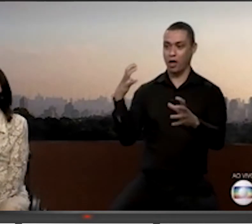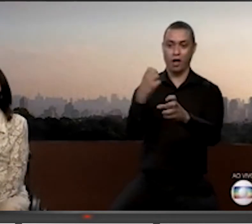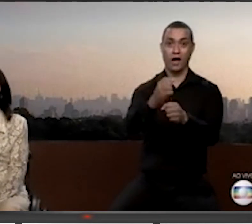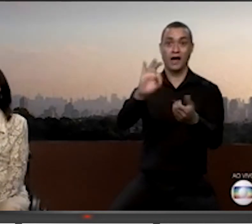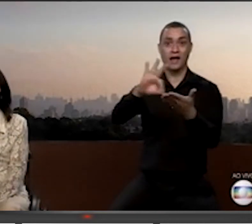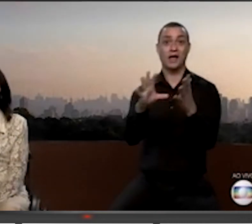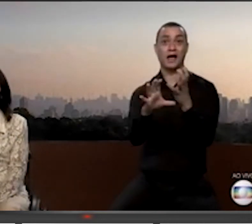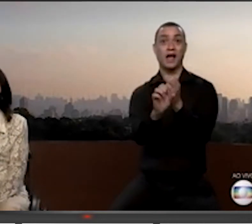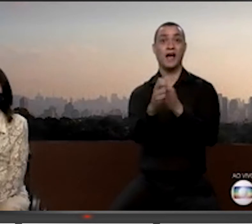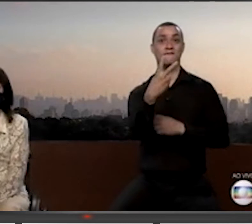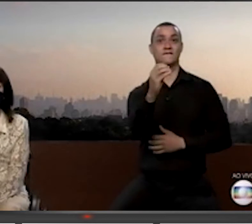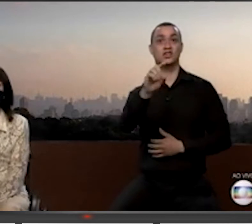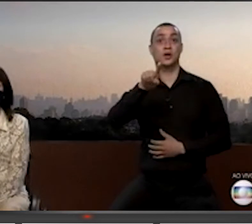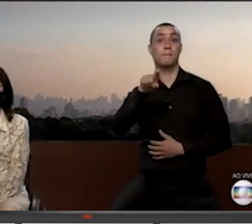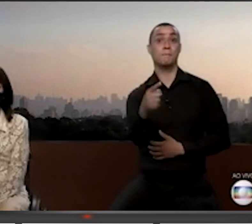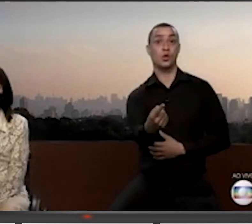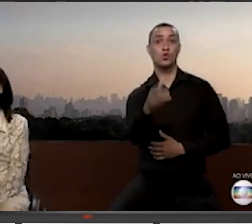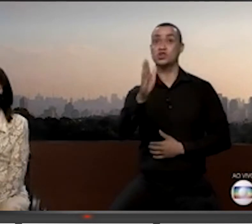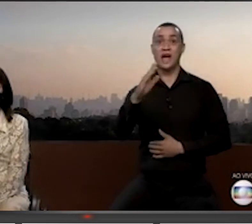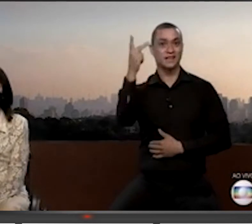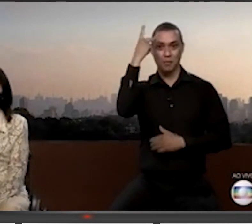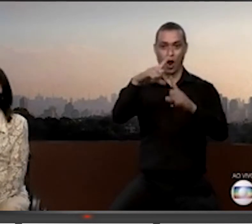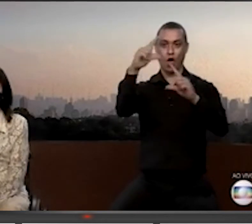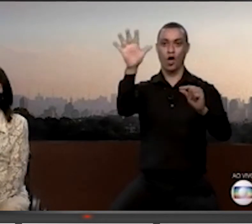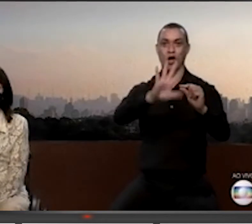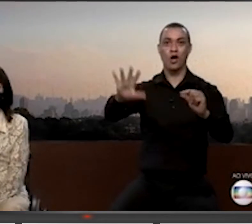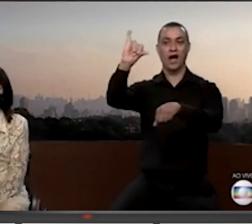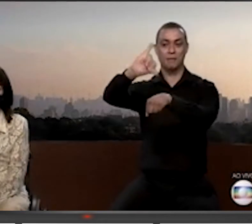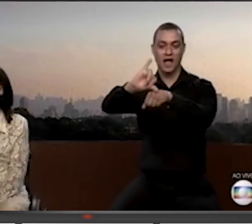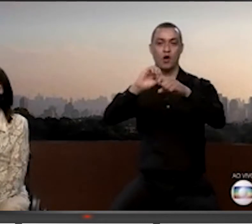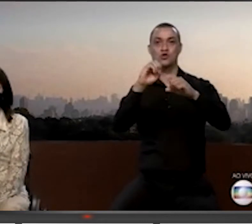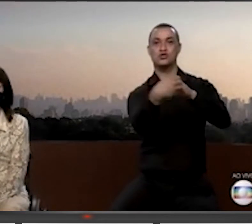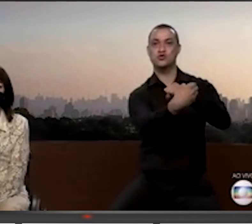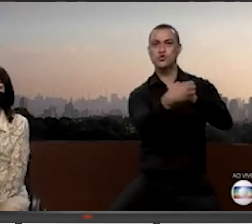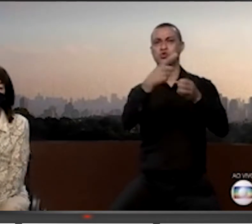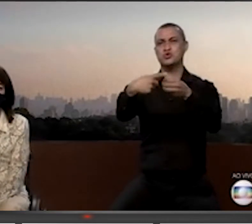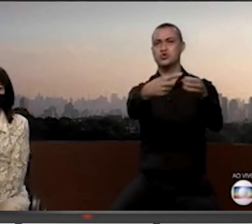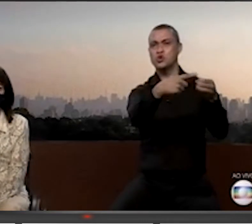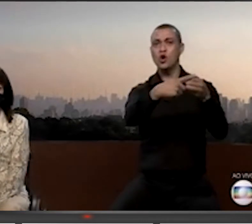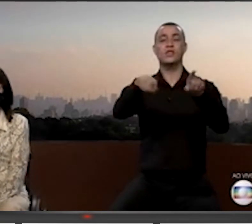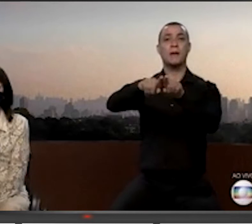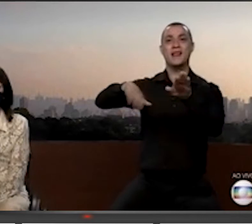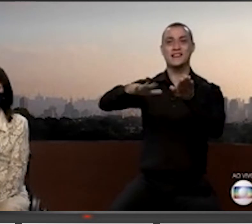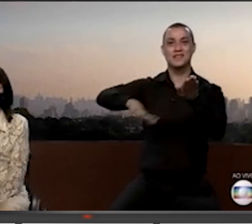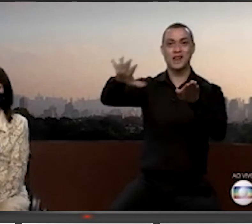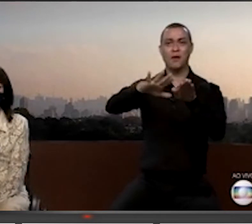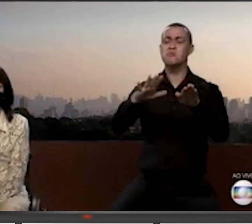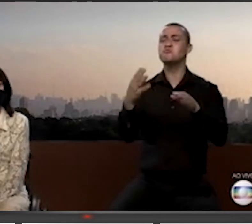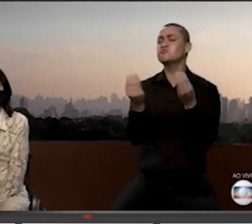pessoas inscritas no Estado de São Paulo, capital interior litoral. Como é que funciona? Num primeiro momento, nem